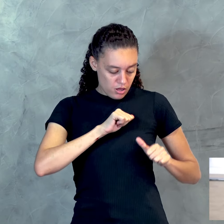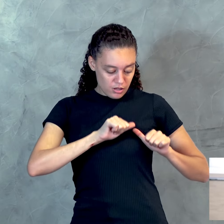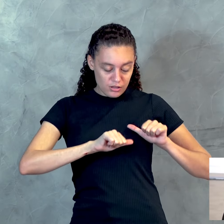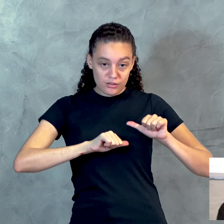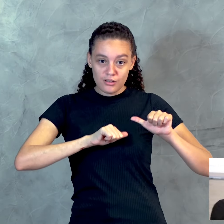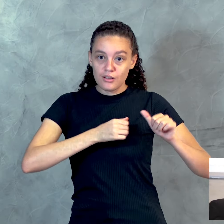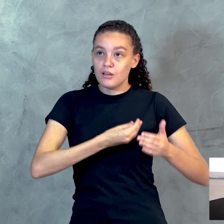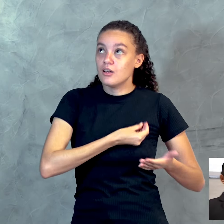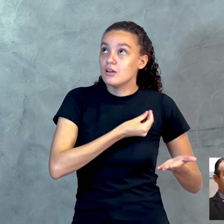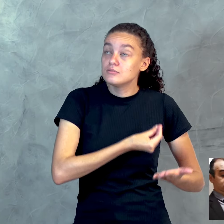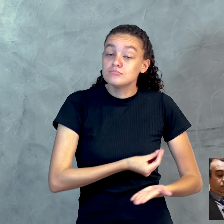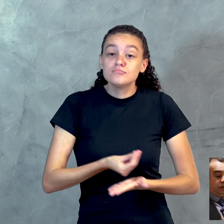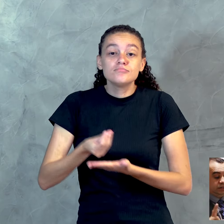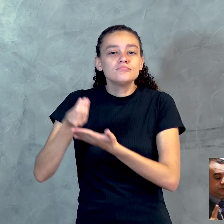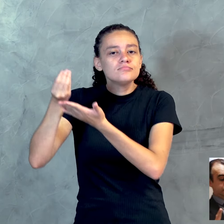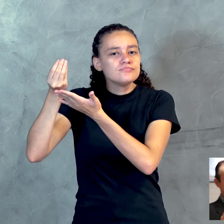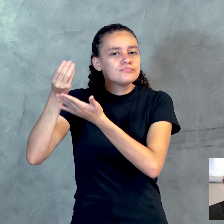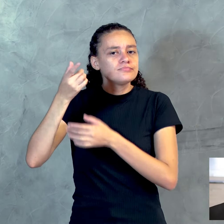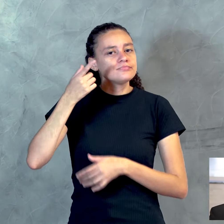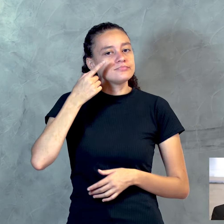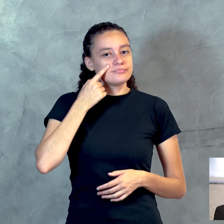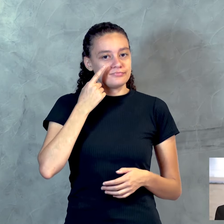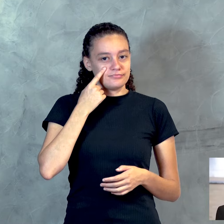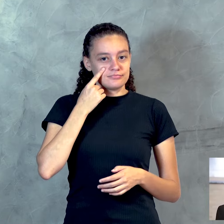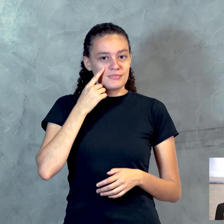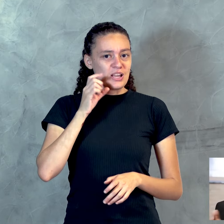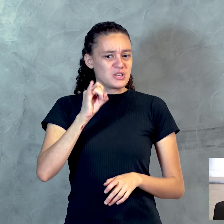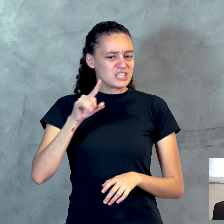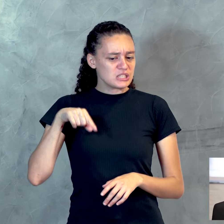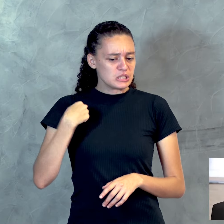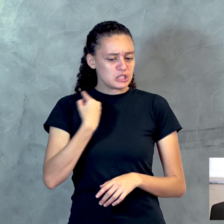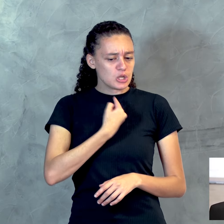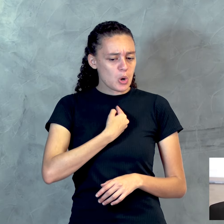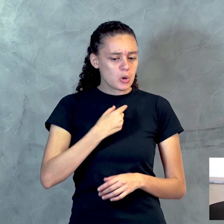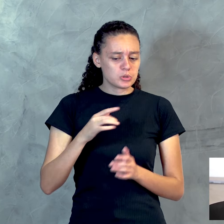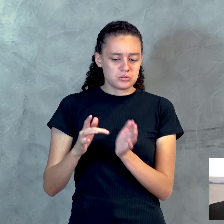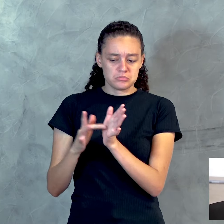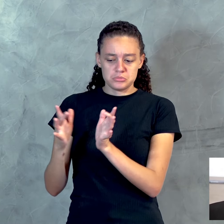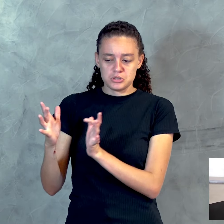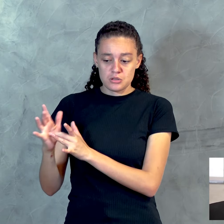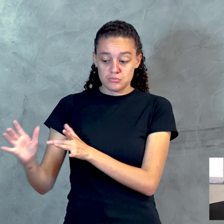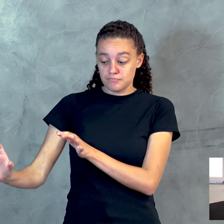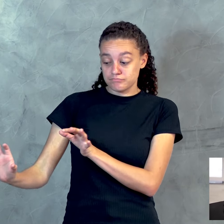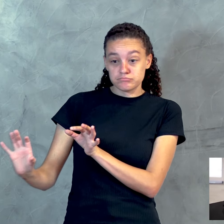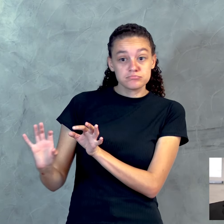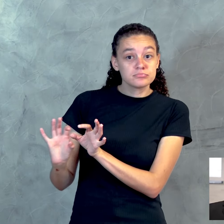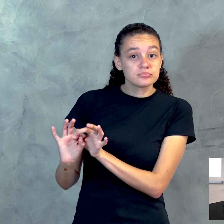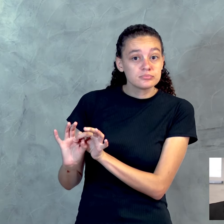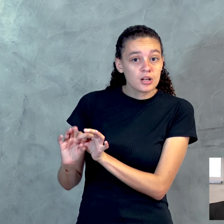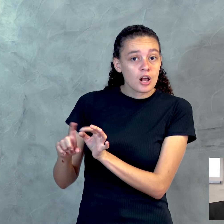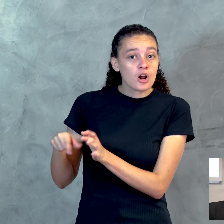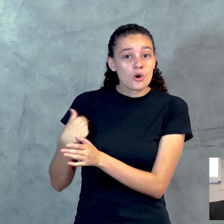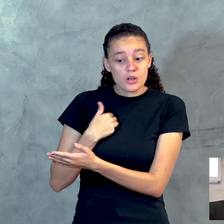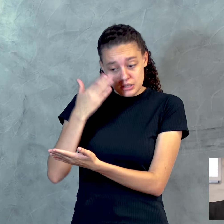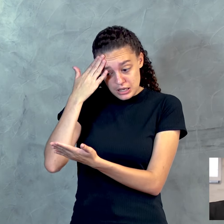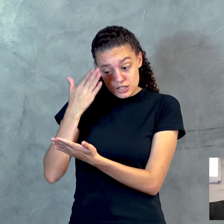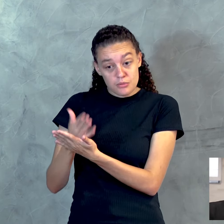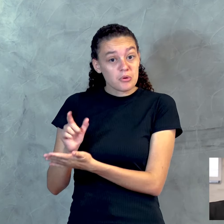para Deus. Veja, Ora, se já morremos com Cristo, cremos que com ele também viveremos.